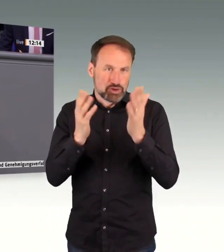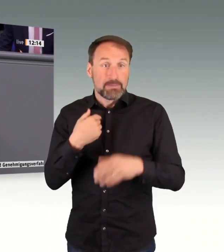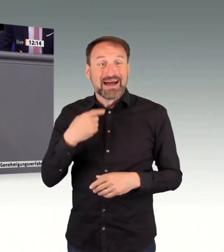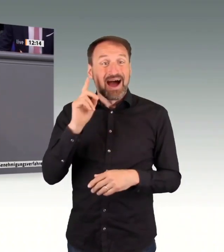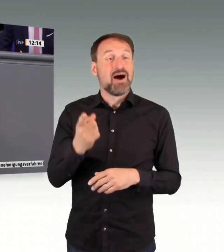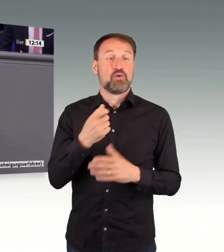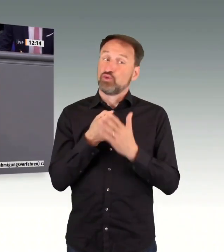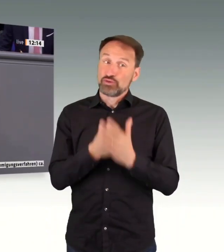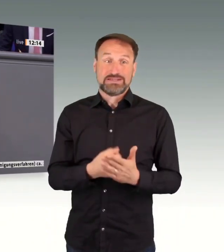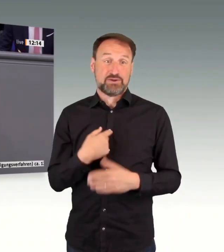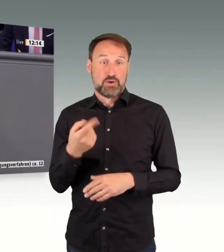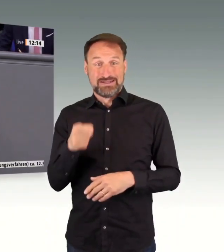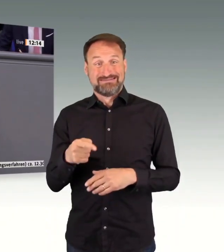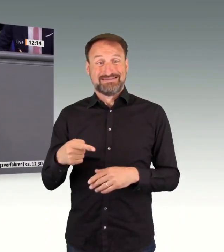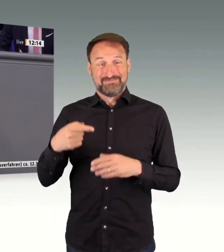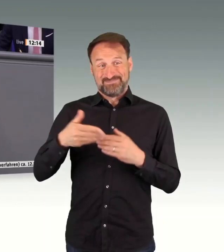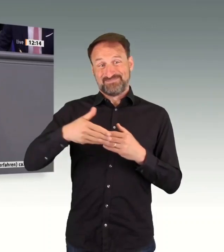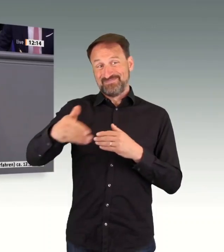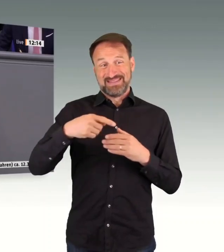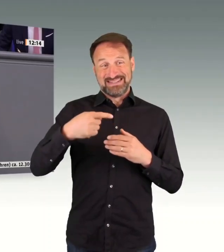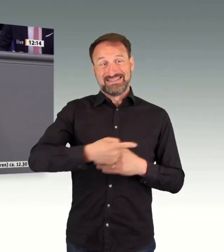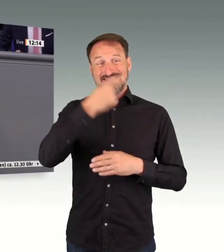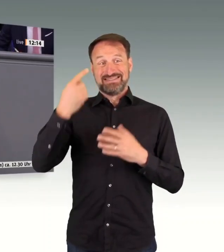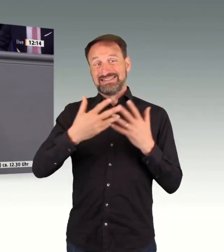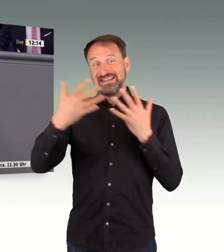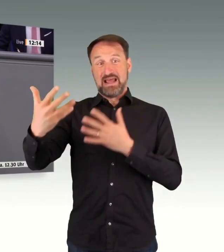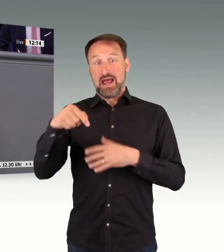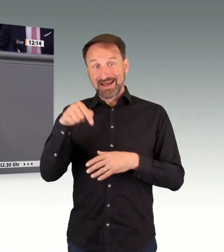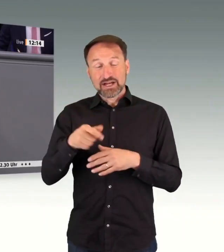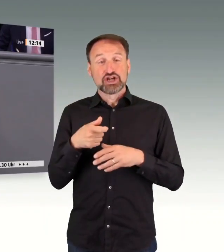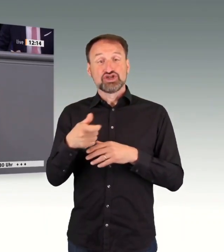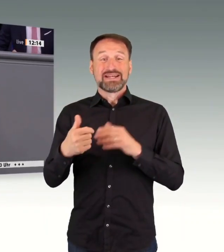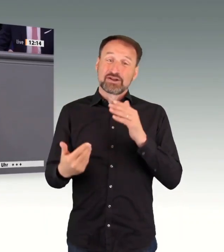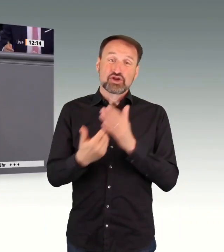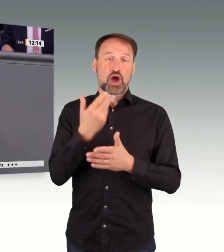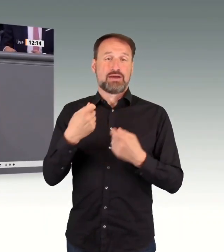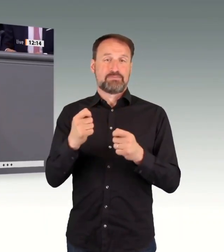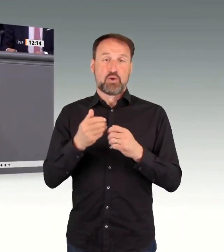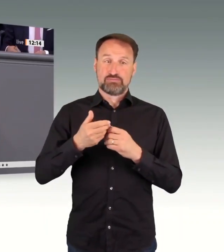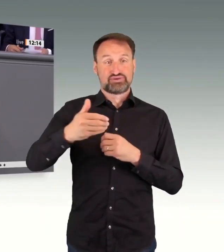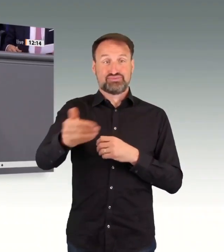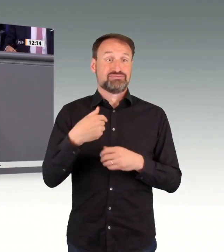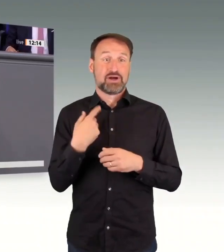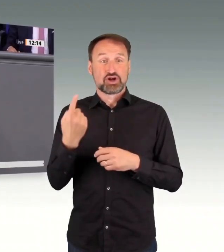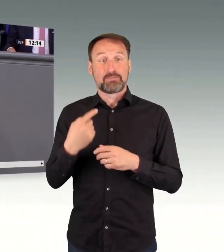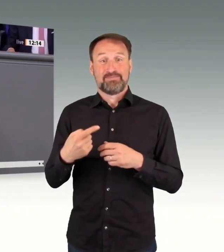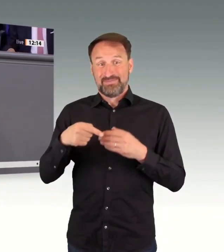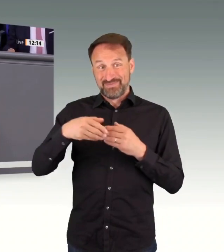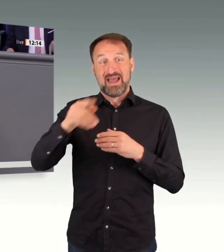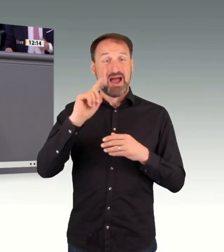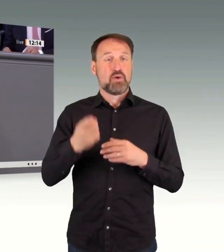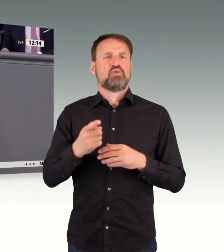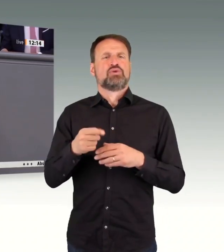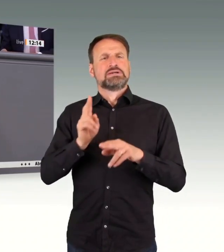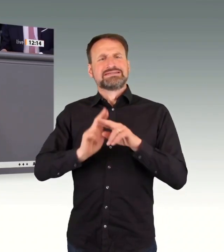uns kennen es, einzelne Stückelungen von Bauabschnitten nacheinander. Also auch hier müssen Baumaßnahmen effizienter, schneller und auch vor allem